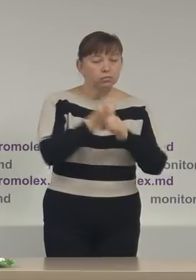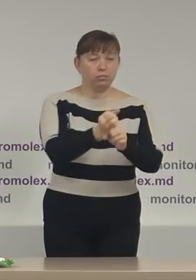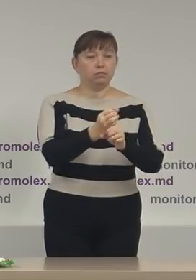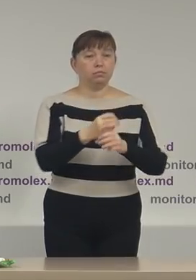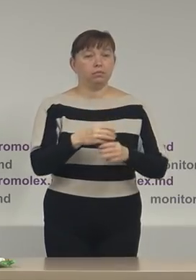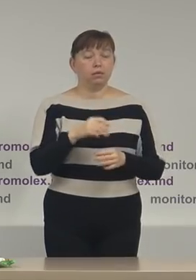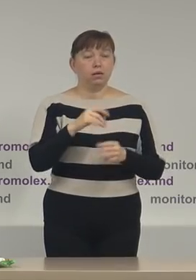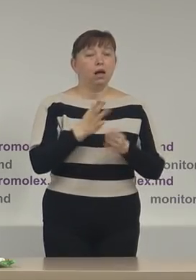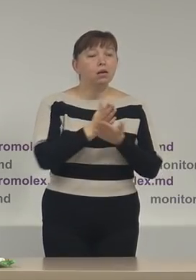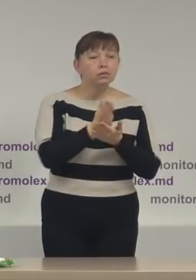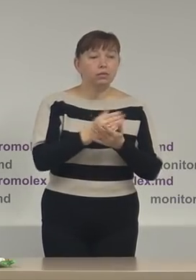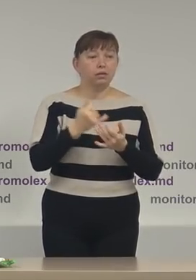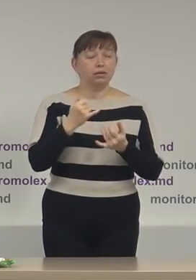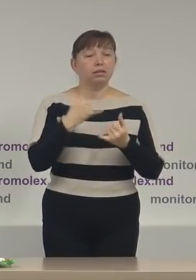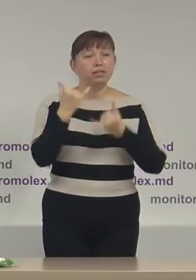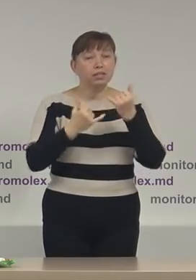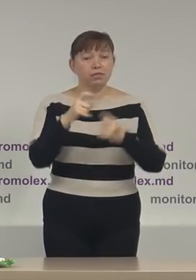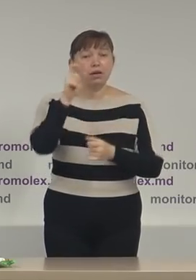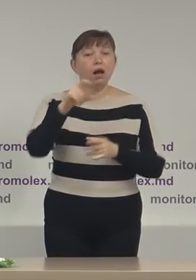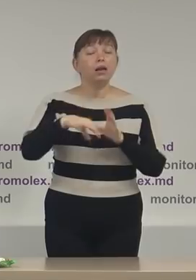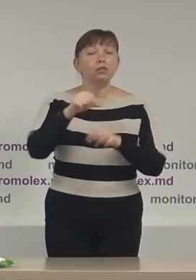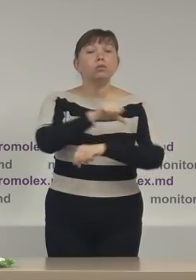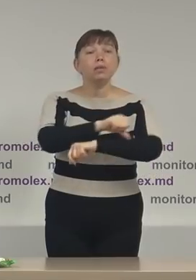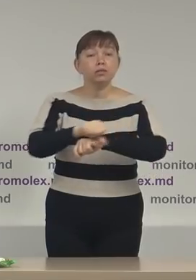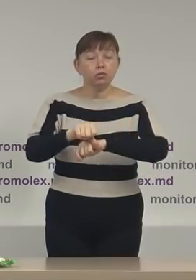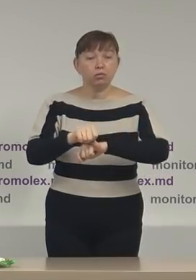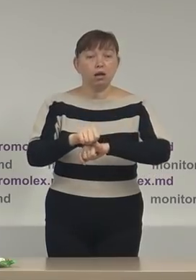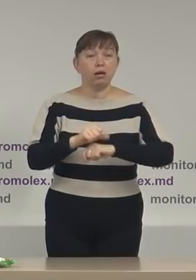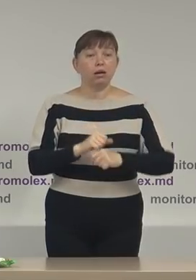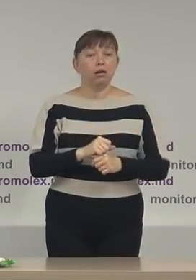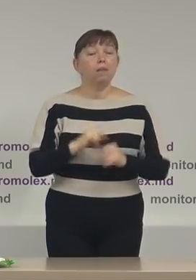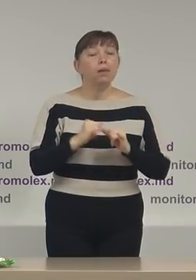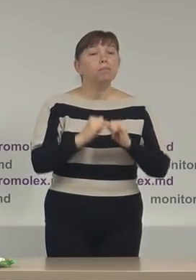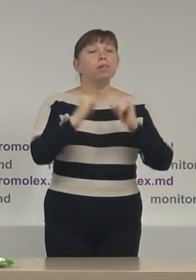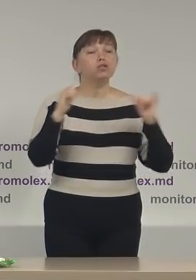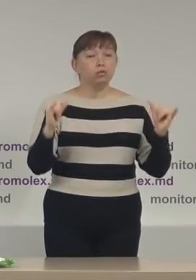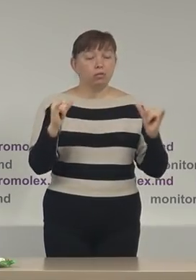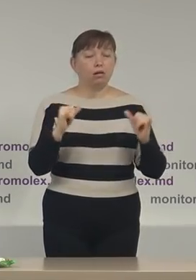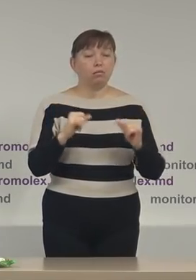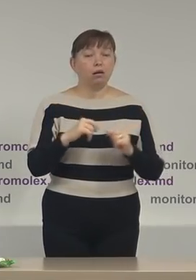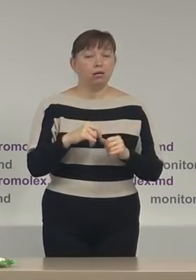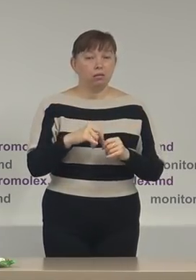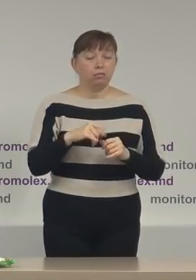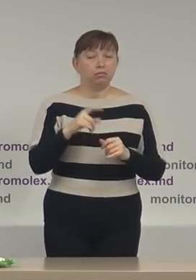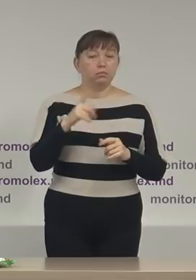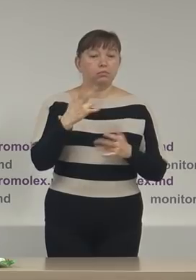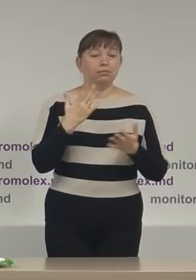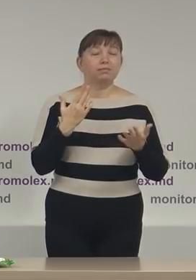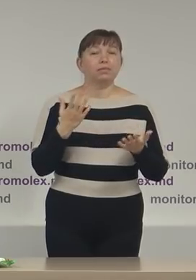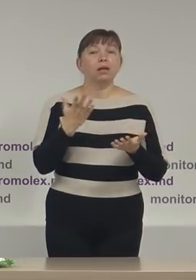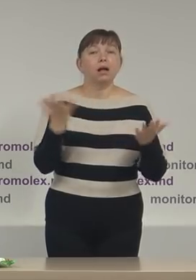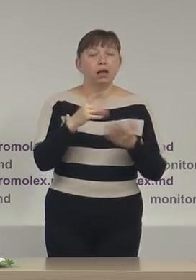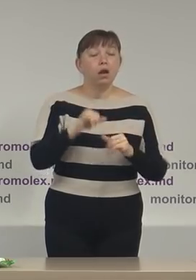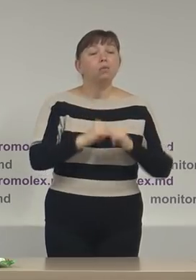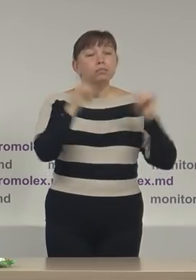deservirea alegătorilor în secțiile de votare peste hotare prin majorarea capacității umane în sensul